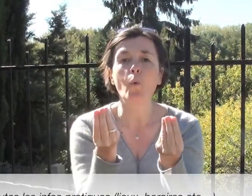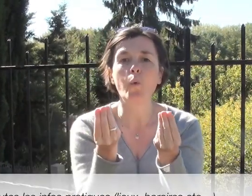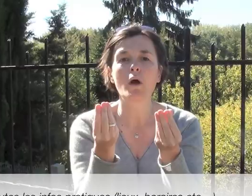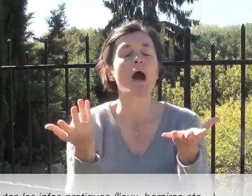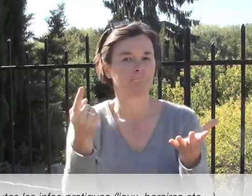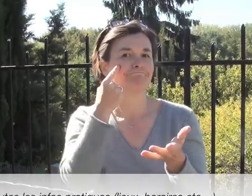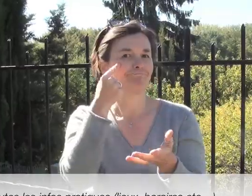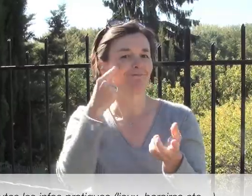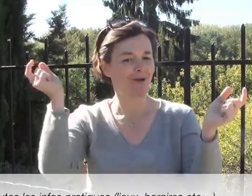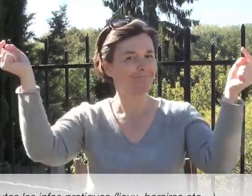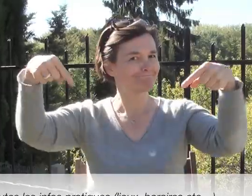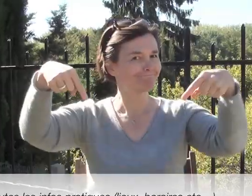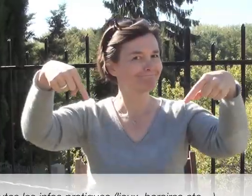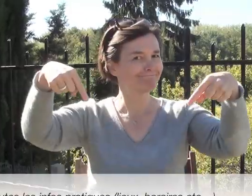iques, lieux, horaires, c'est par ici.